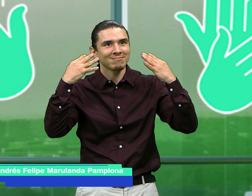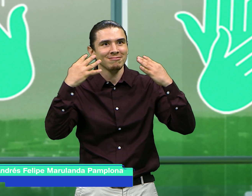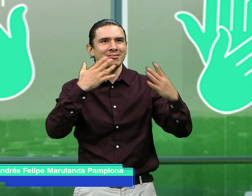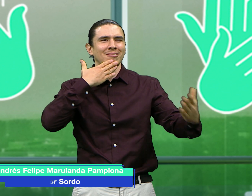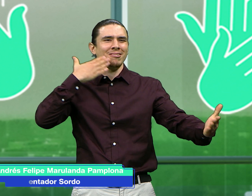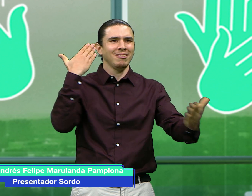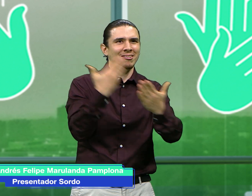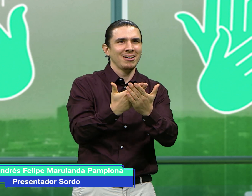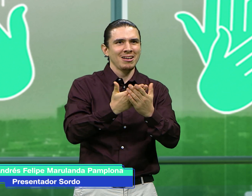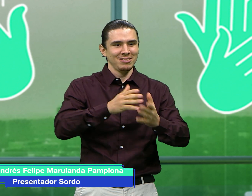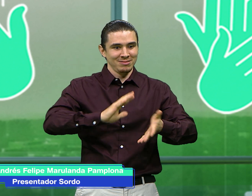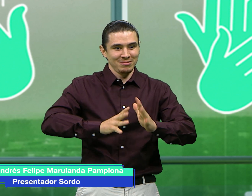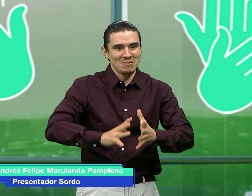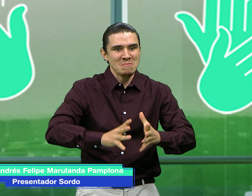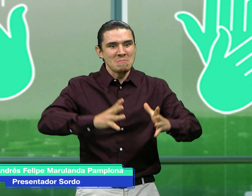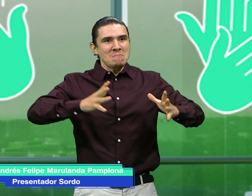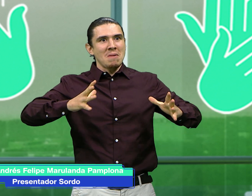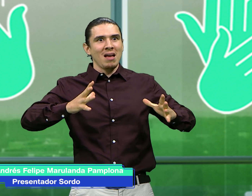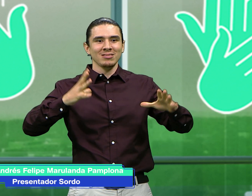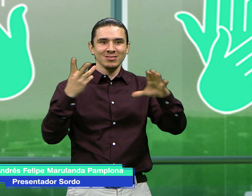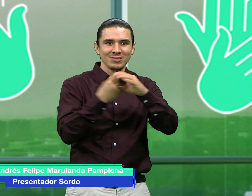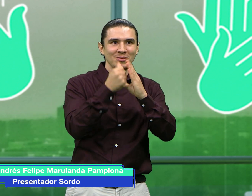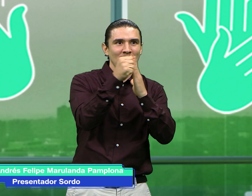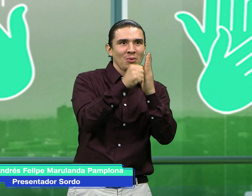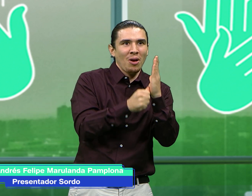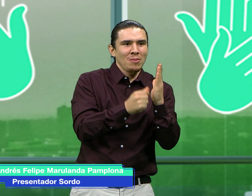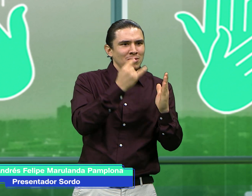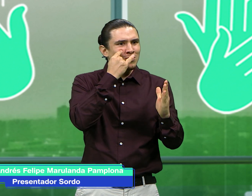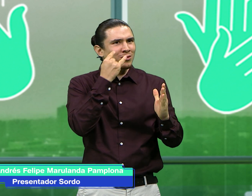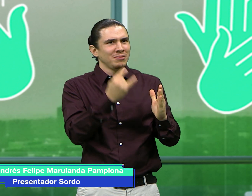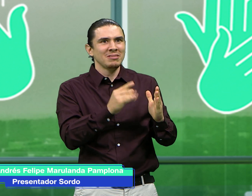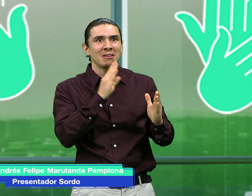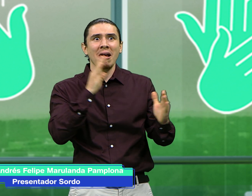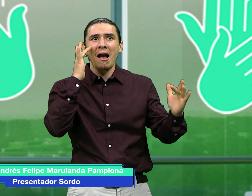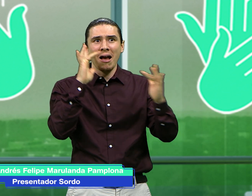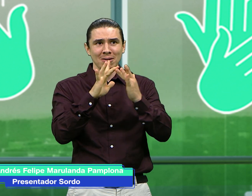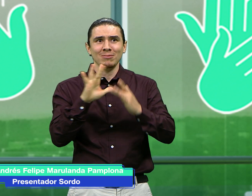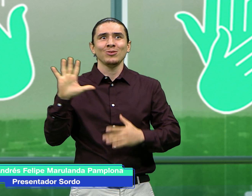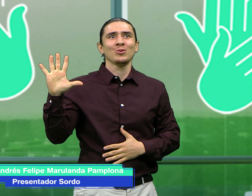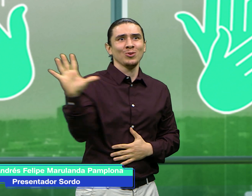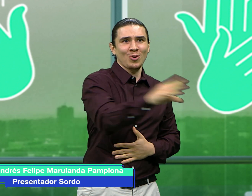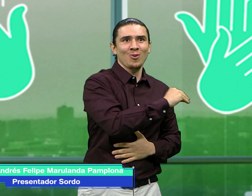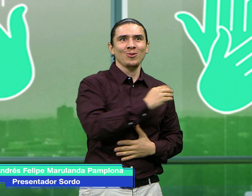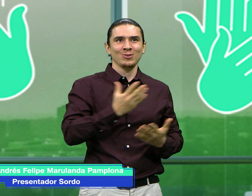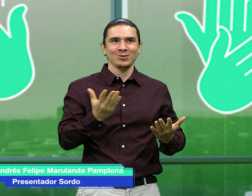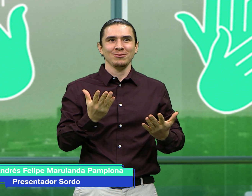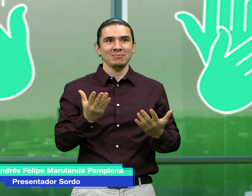Gracias a todos por continuar en este programa tan interesante de inclusión. para más señas.